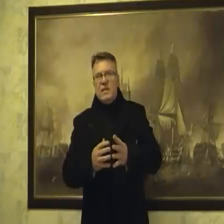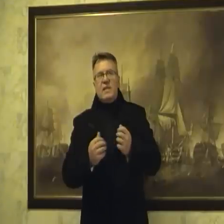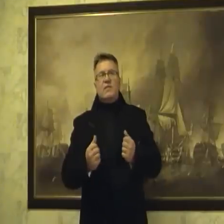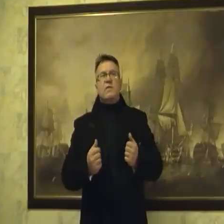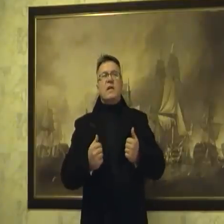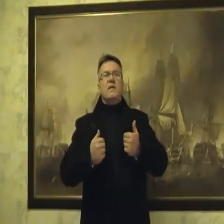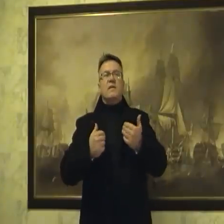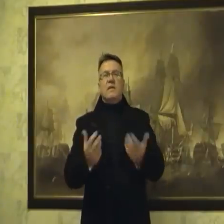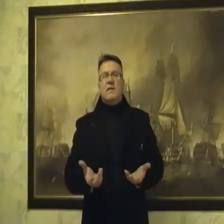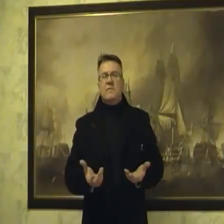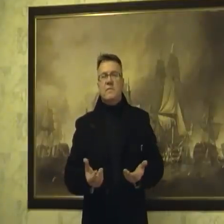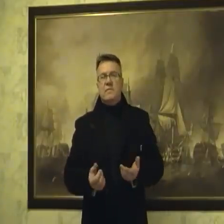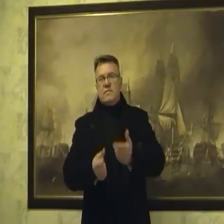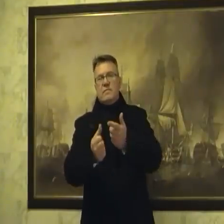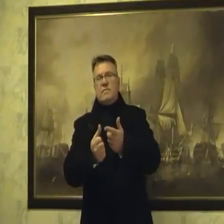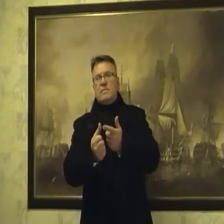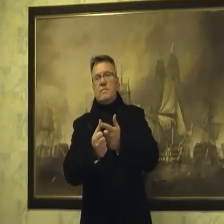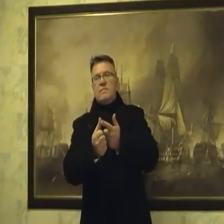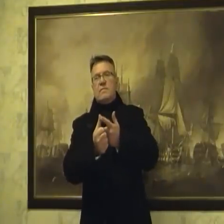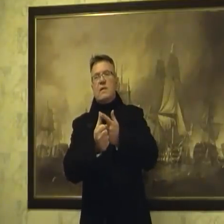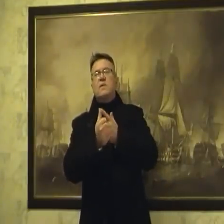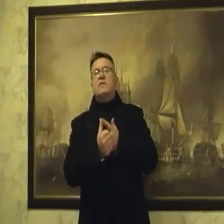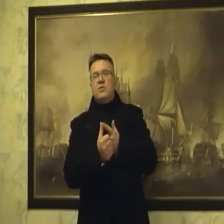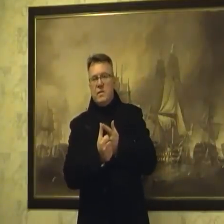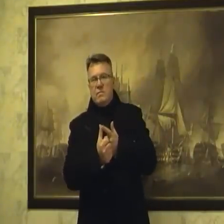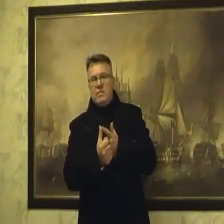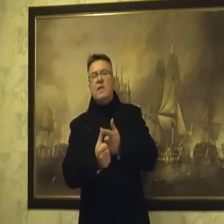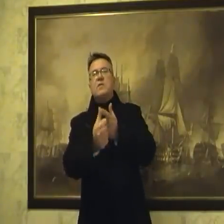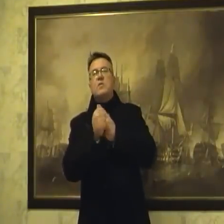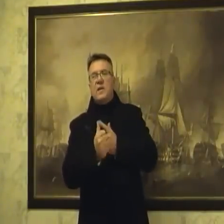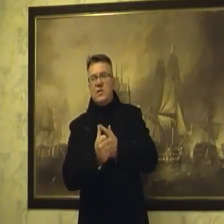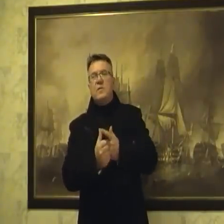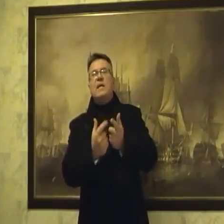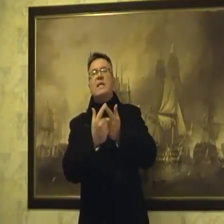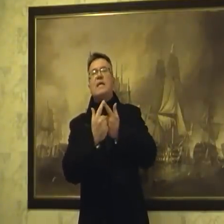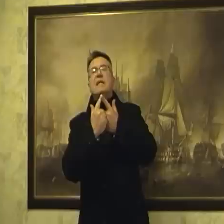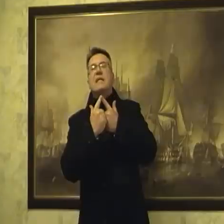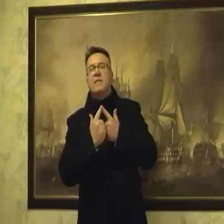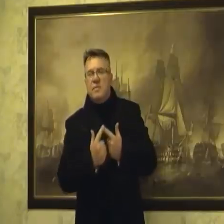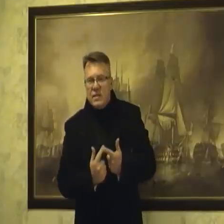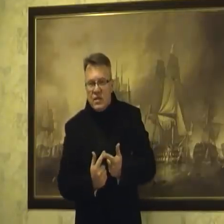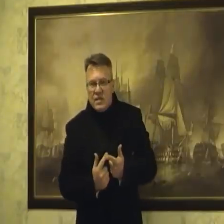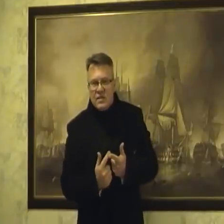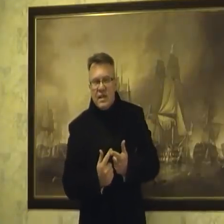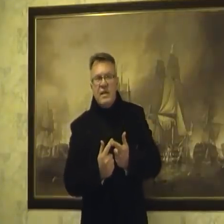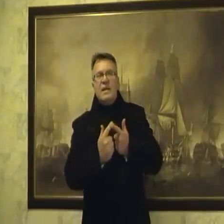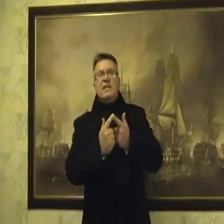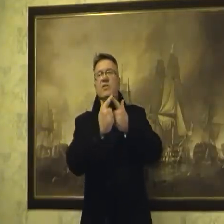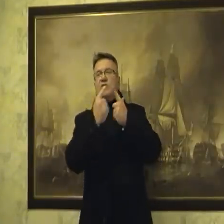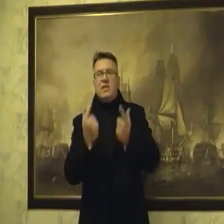interesuje, kim jesteśmy, jakim jesteśmy narodem, jak daleka była nasza historia. Te rzeczy